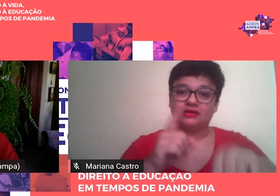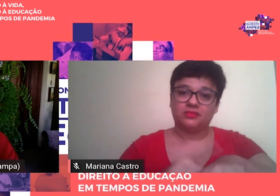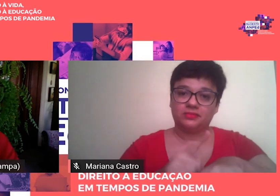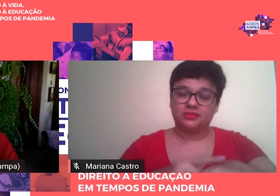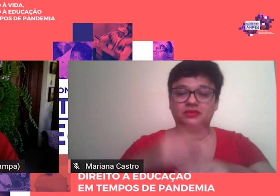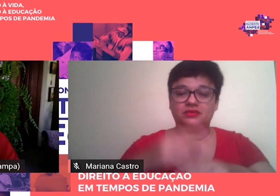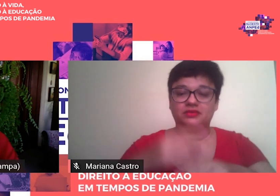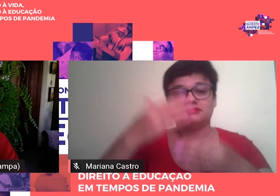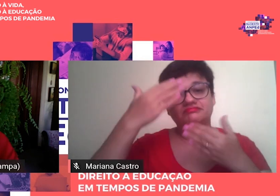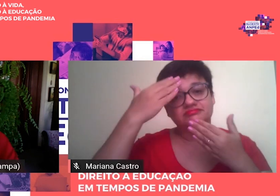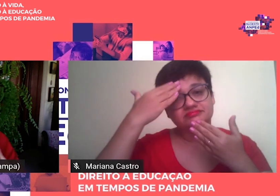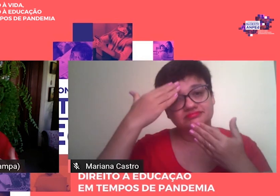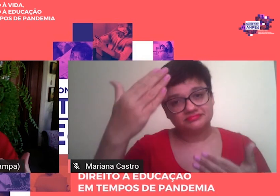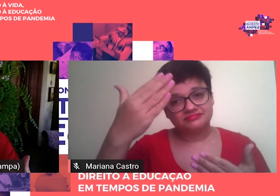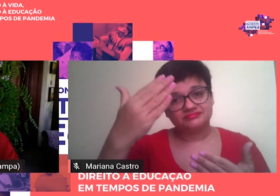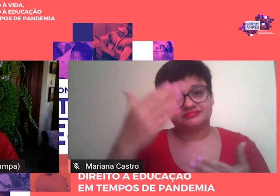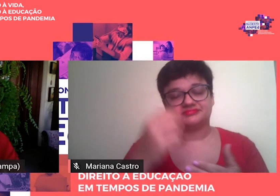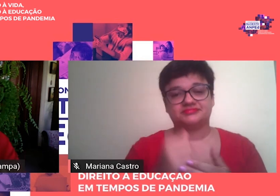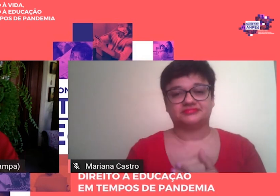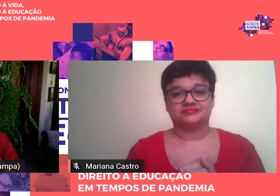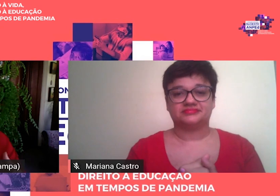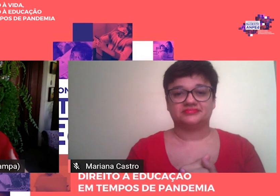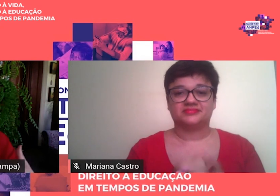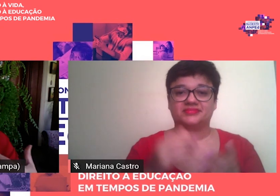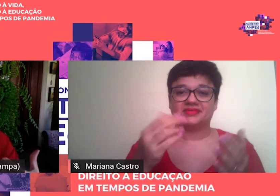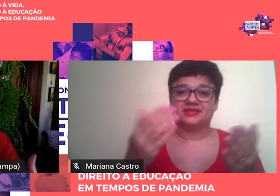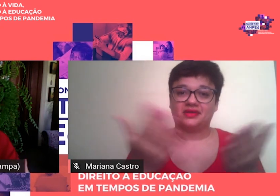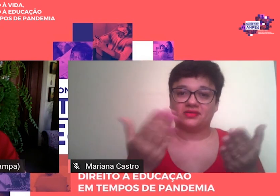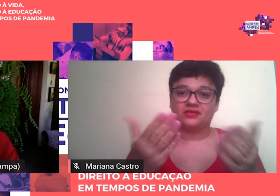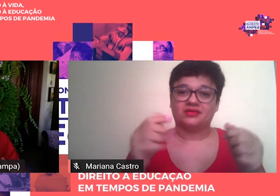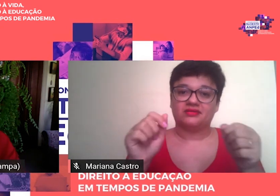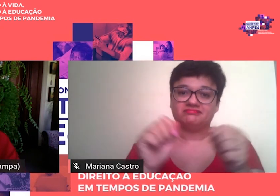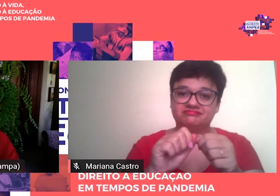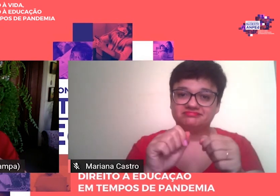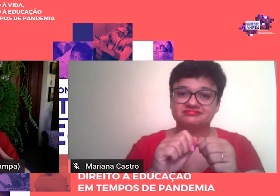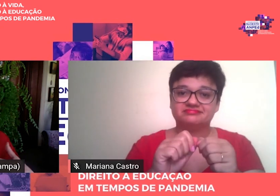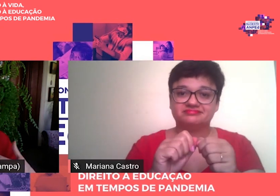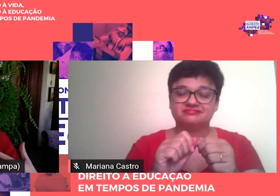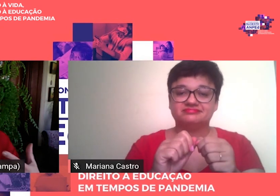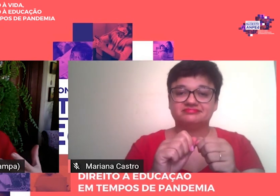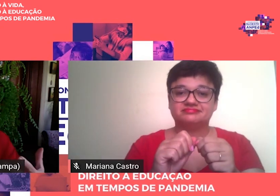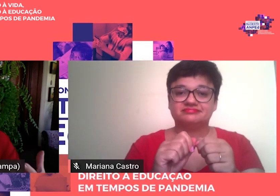agradecer, então, a realização pronta, né,